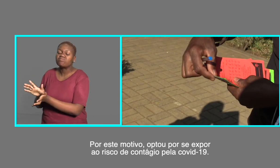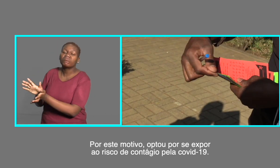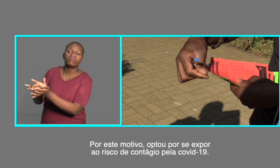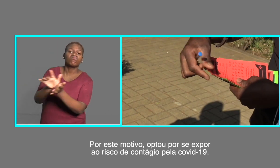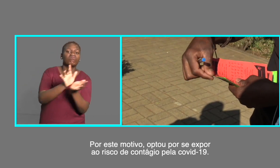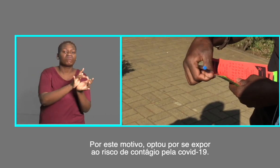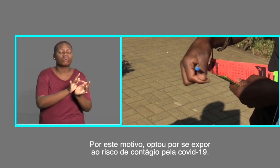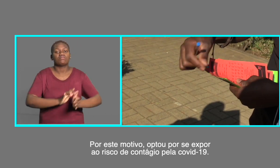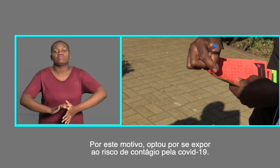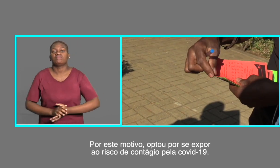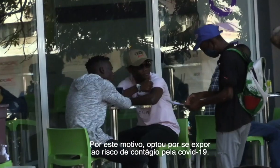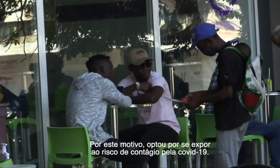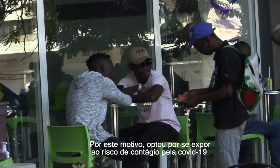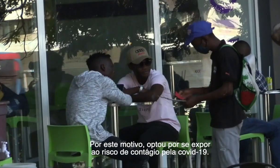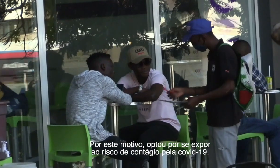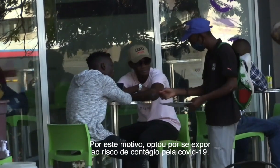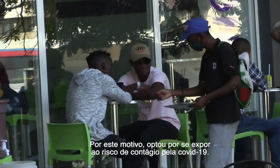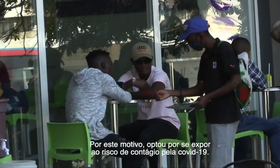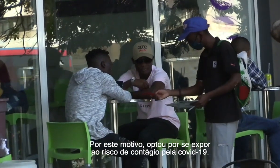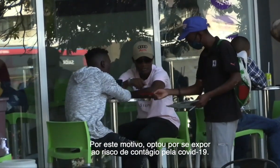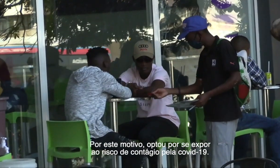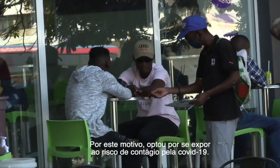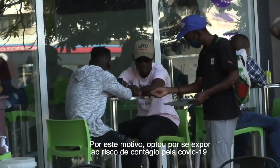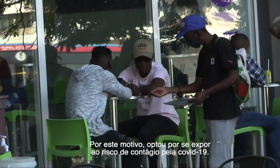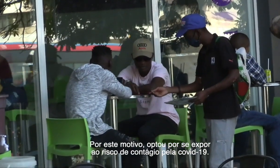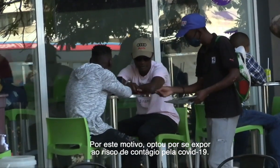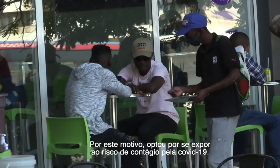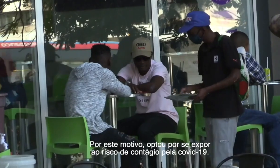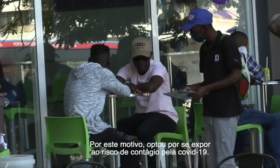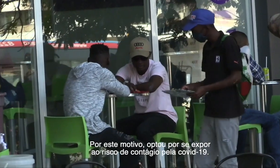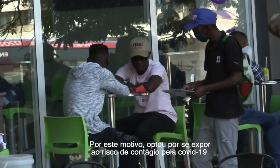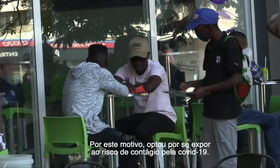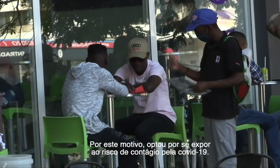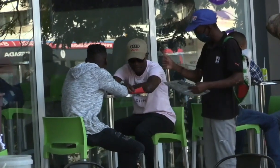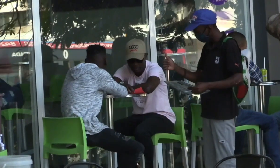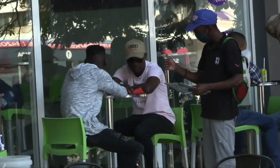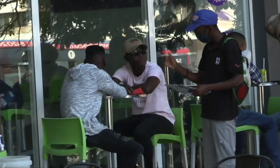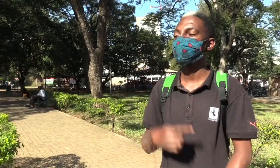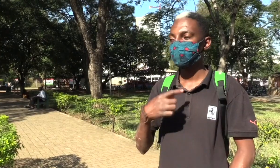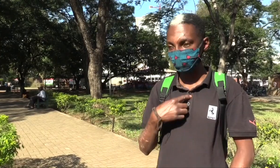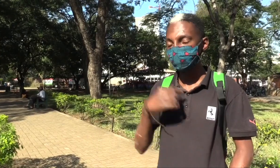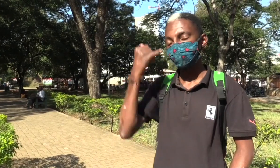este motivo, optou por se expor ao risco de contágio pela Covid-19.